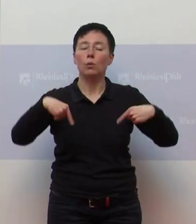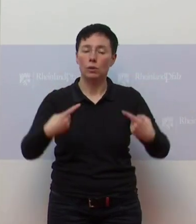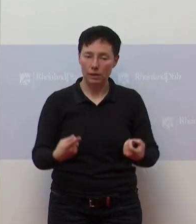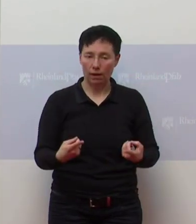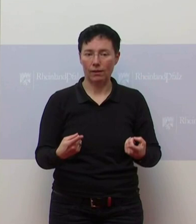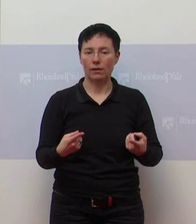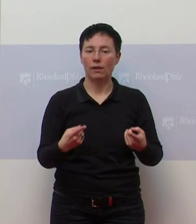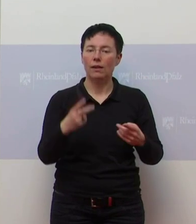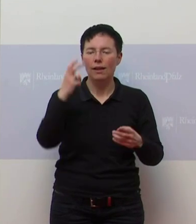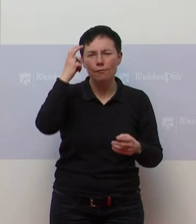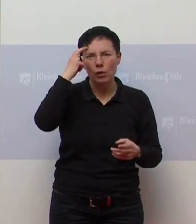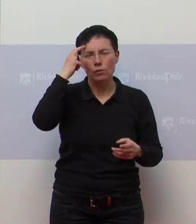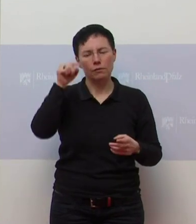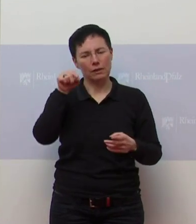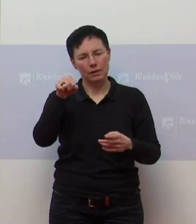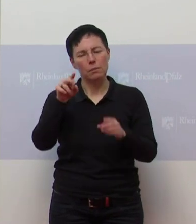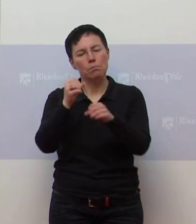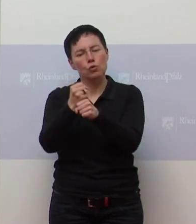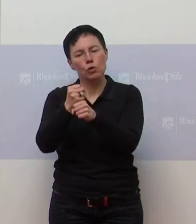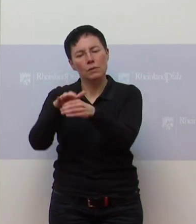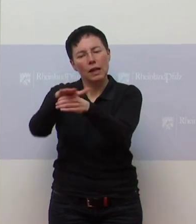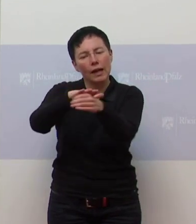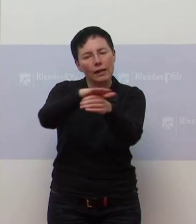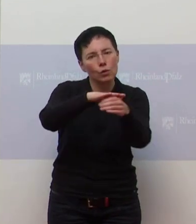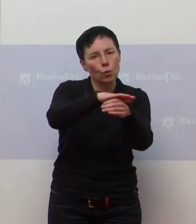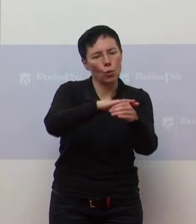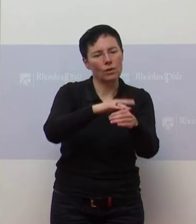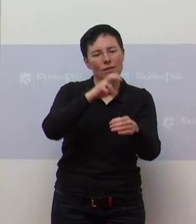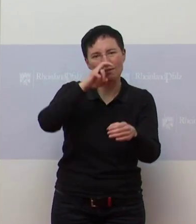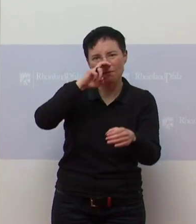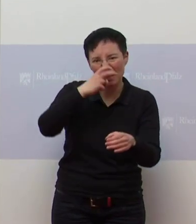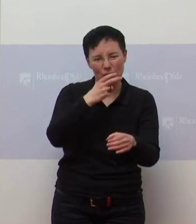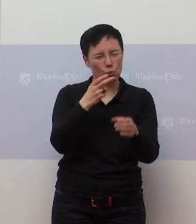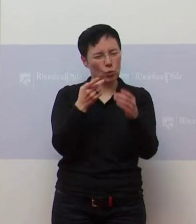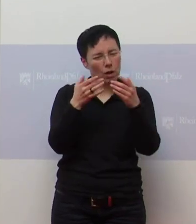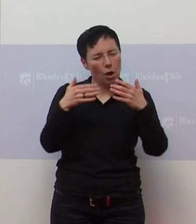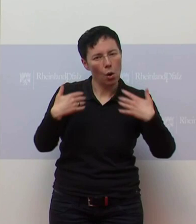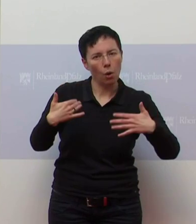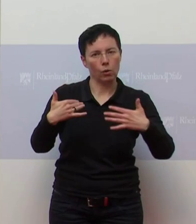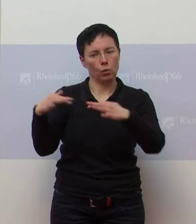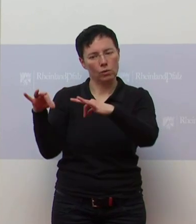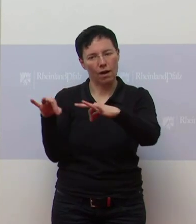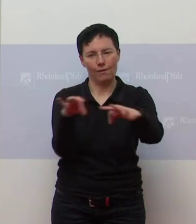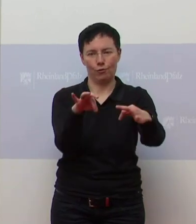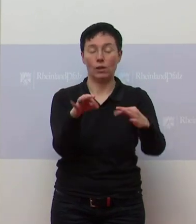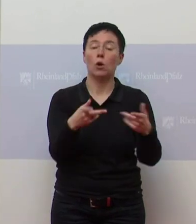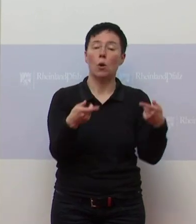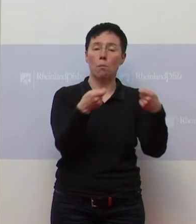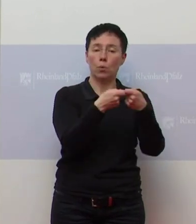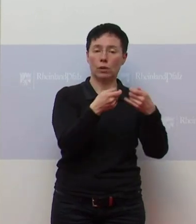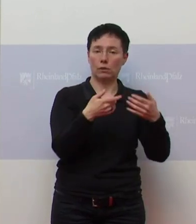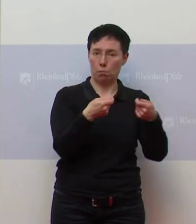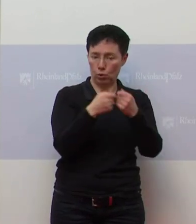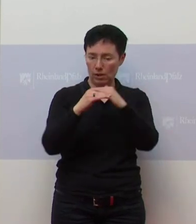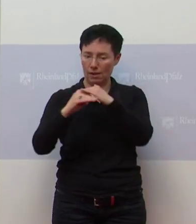Modellregionen dann auch zu bestimmen oder Projekte. Das ist auch im Bundesbeschluss jetzt drin, im Bund-Länder-Beschluss drin, dass wir diese